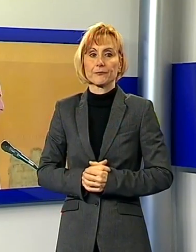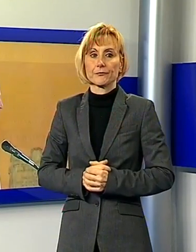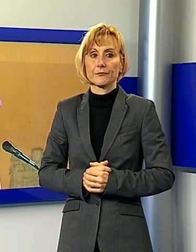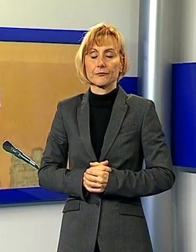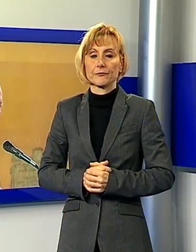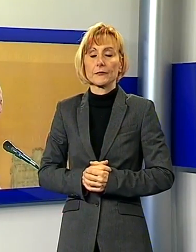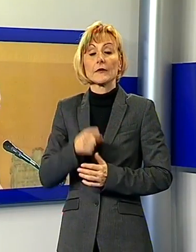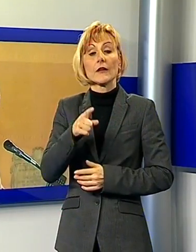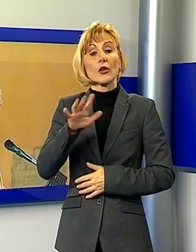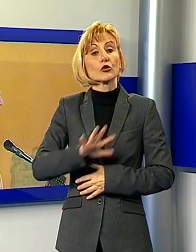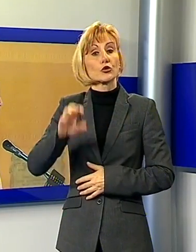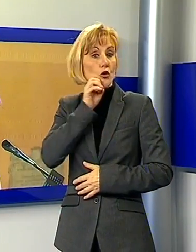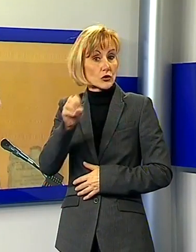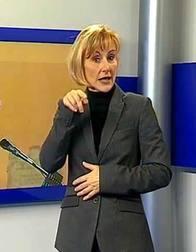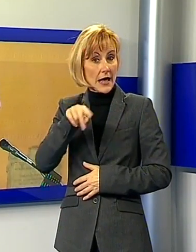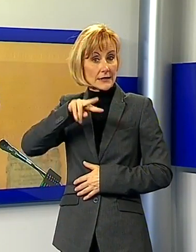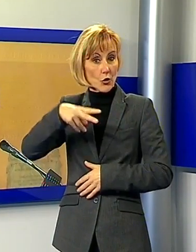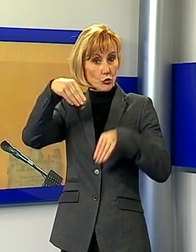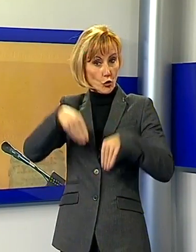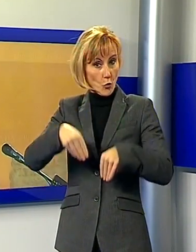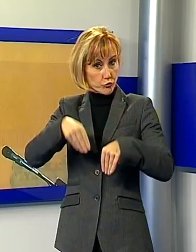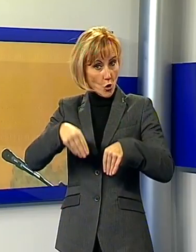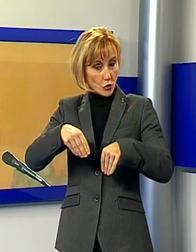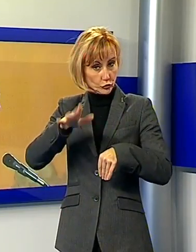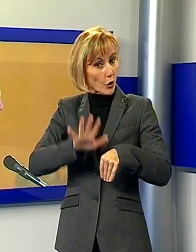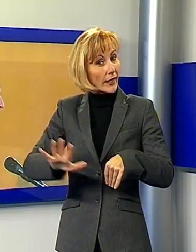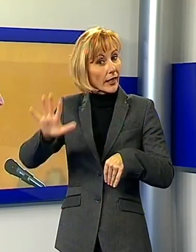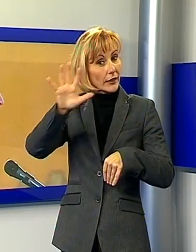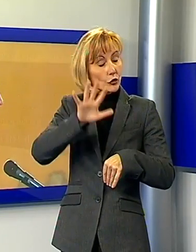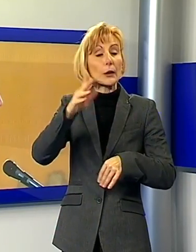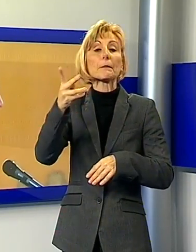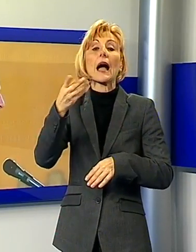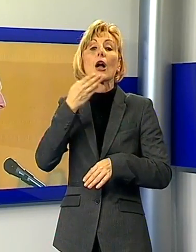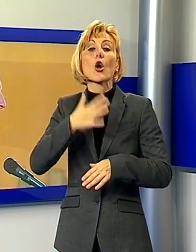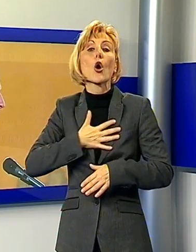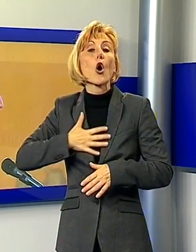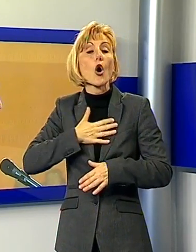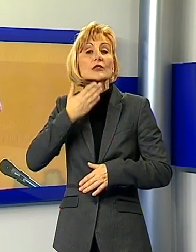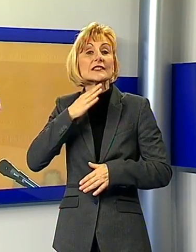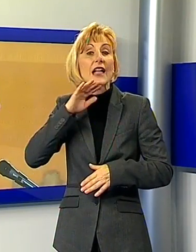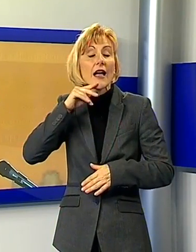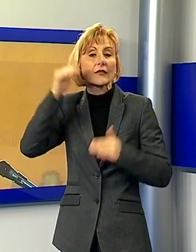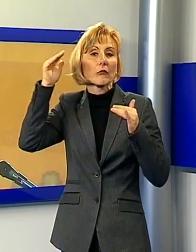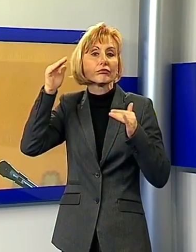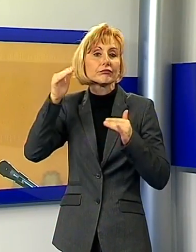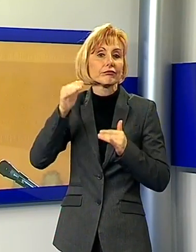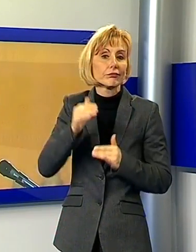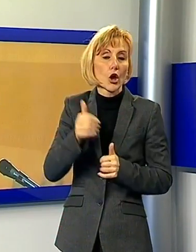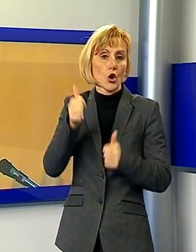al secondo posto in Toscana tra i sindaci più apprezzati, ma i suoi consensi sono in discesa rispetto al 2016, quando era al 59